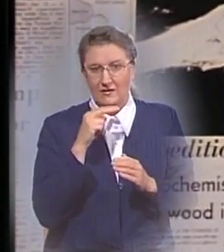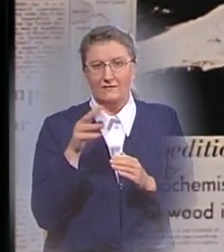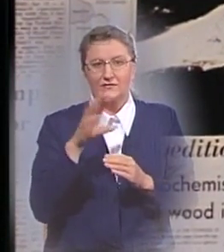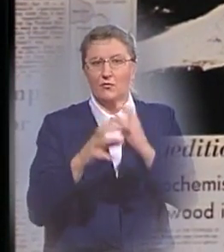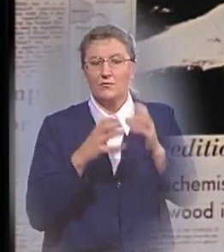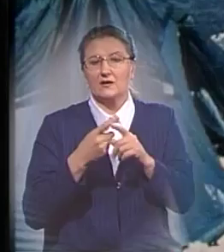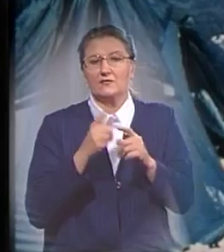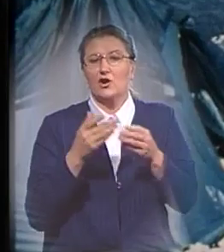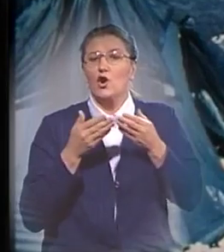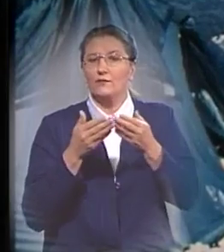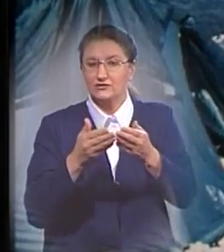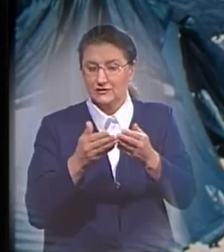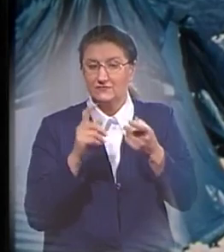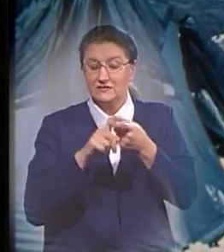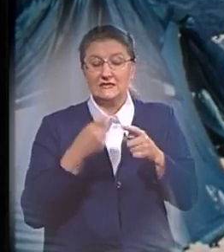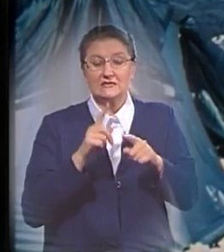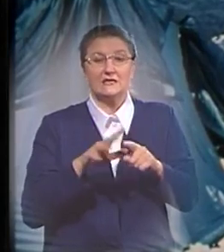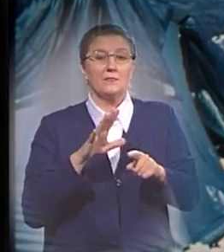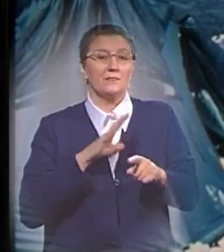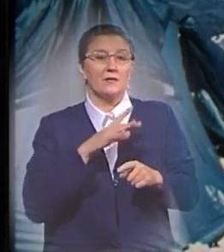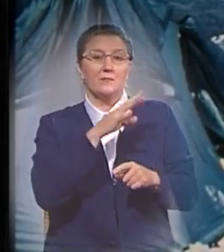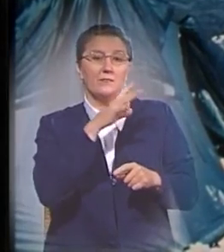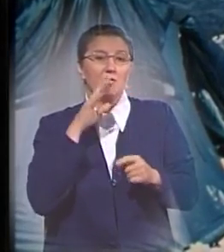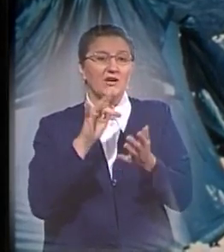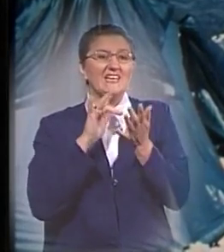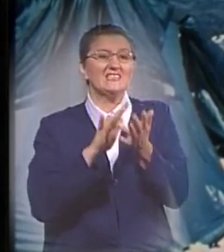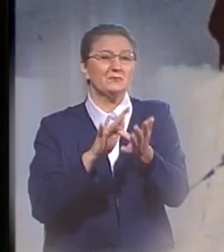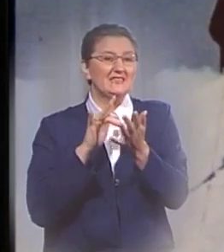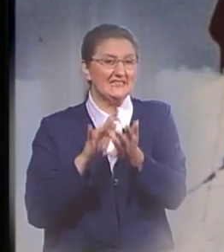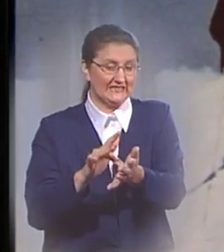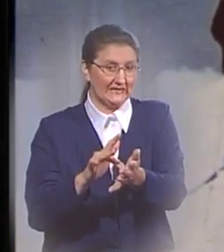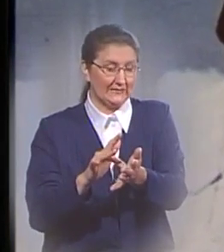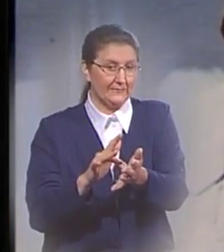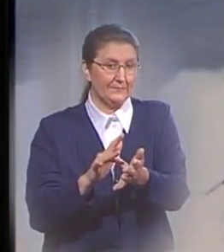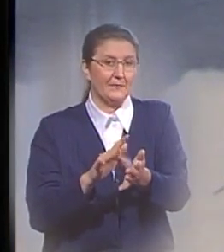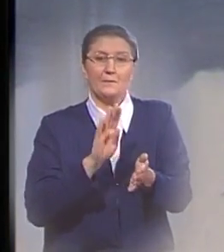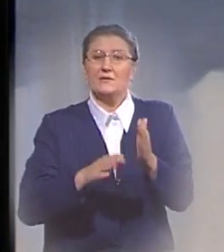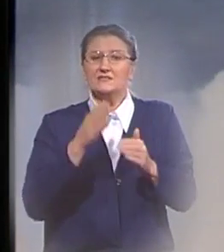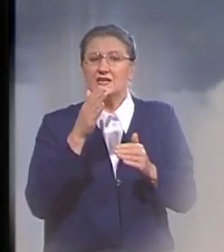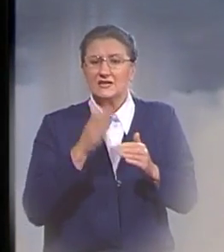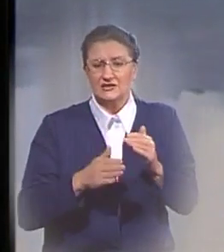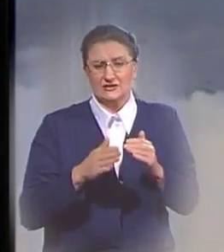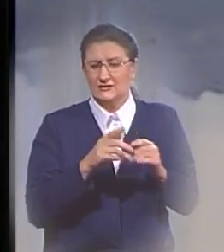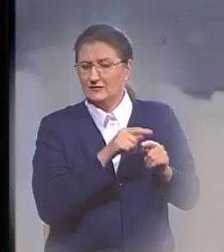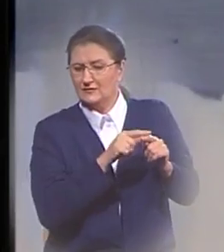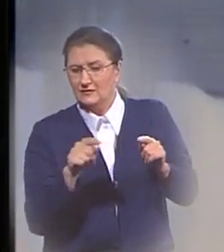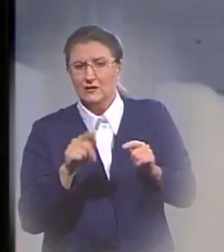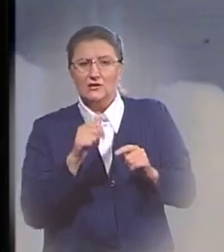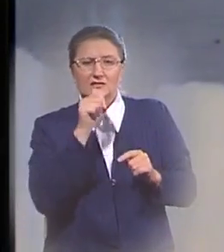И в связи с чем было снаряжено несколько экспедиций. Бесконечный ряд разочарований, которые испытали эти группы